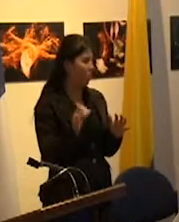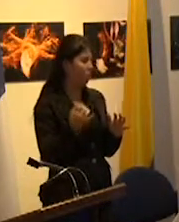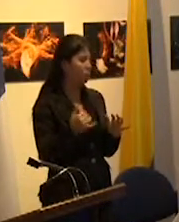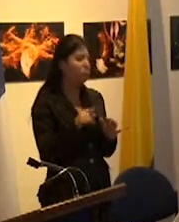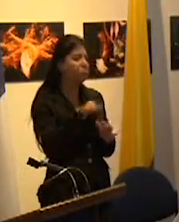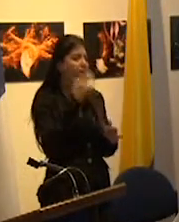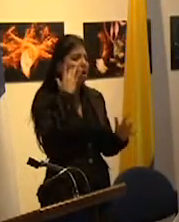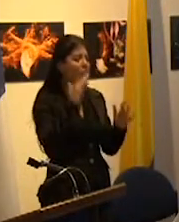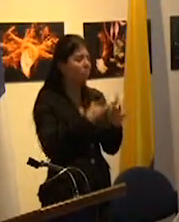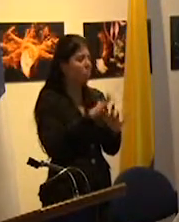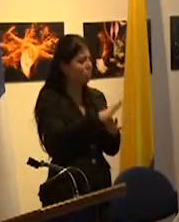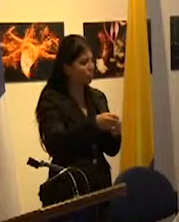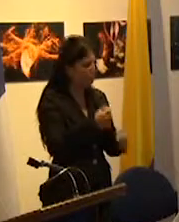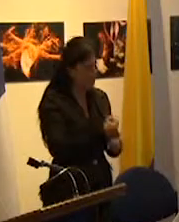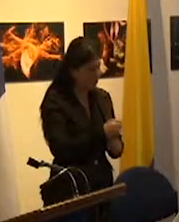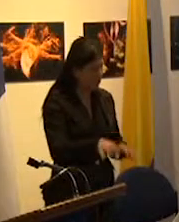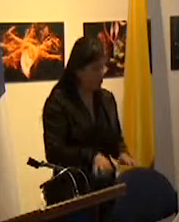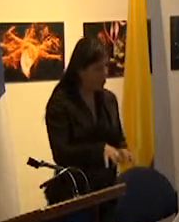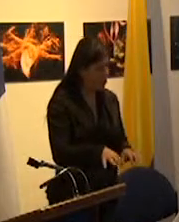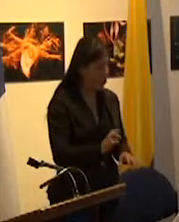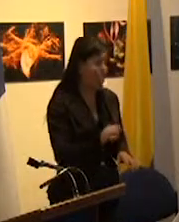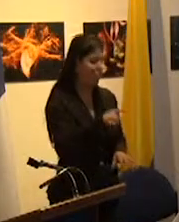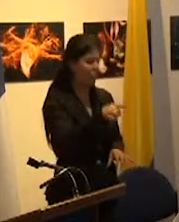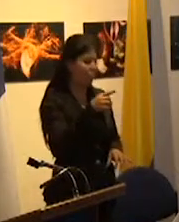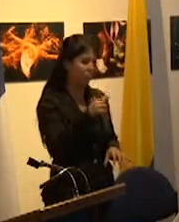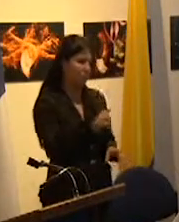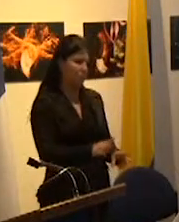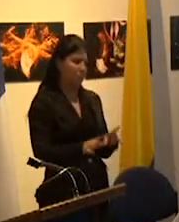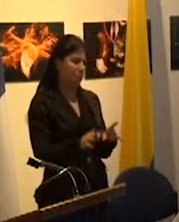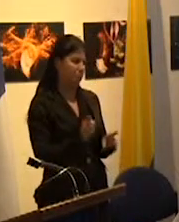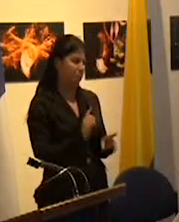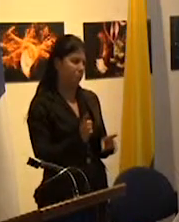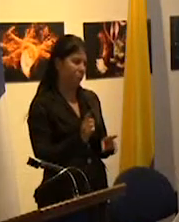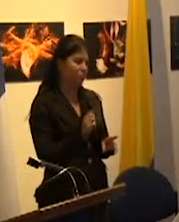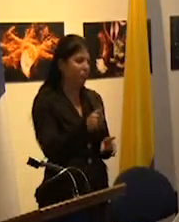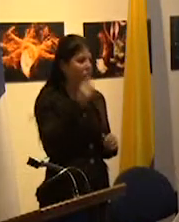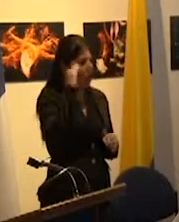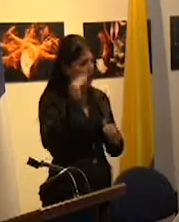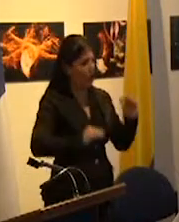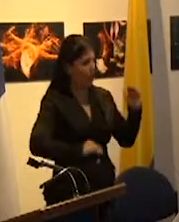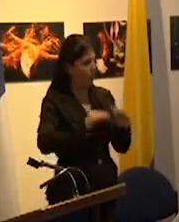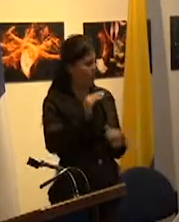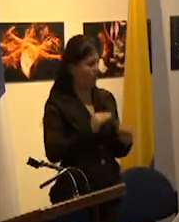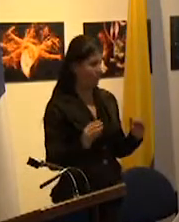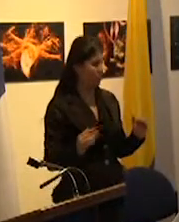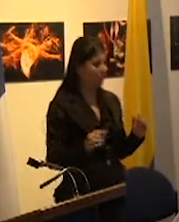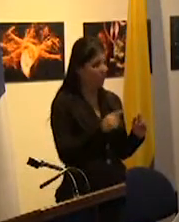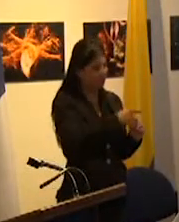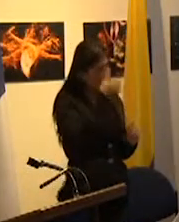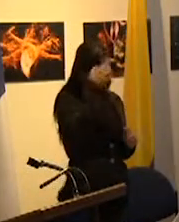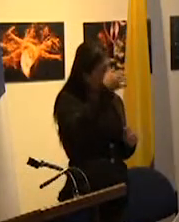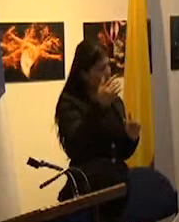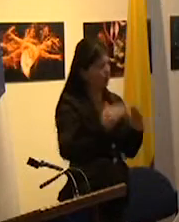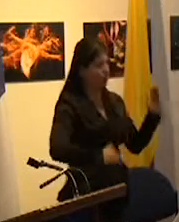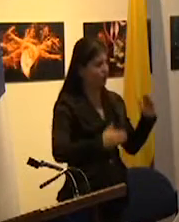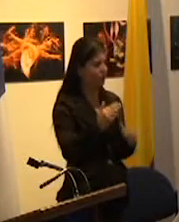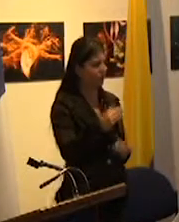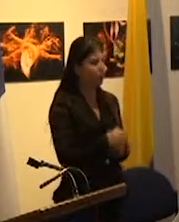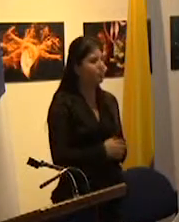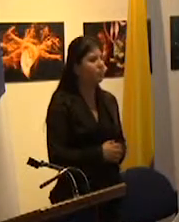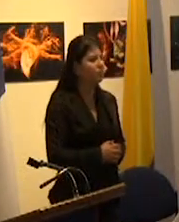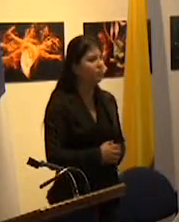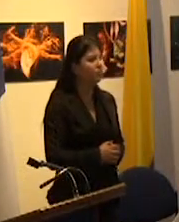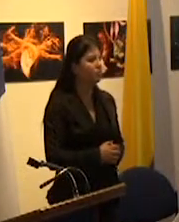calificación operativa o alguien no calificado a la noción de competencia y a su vez se